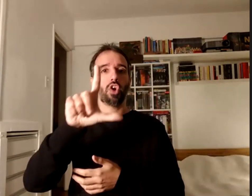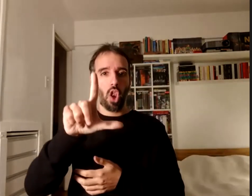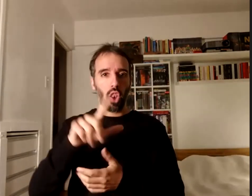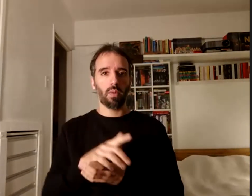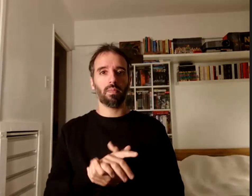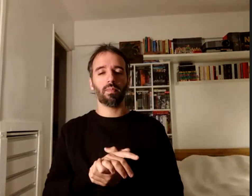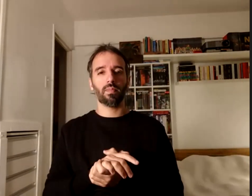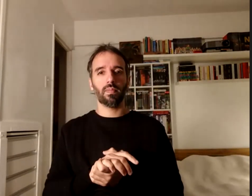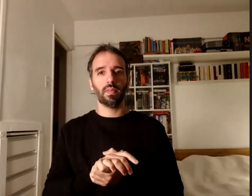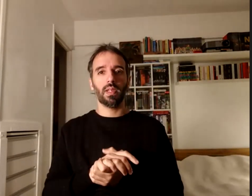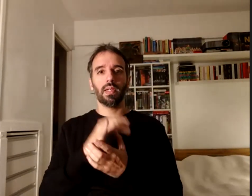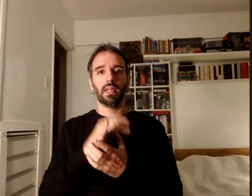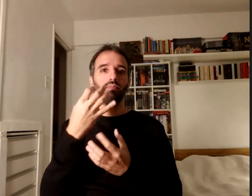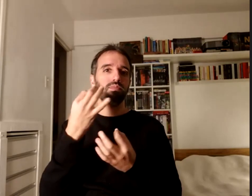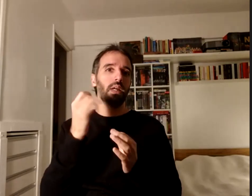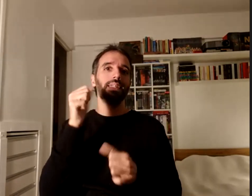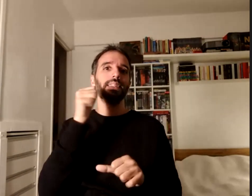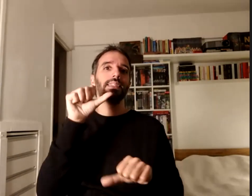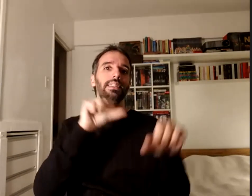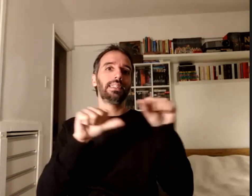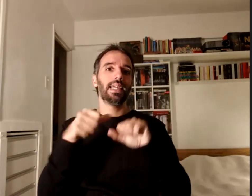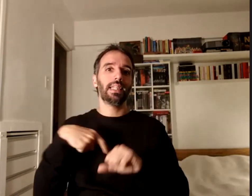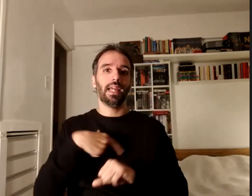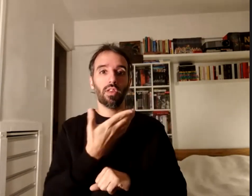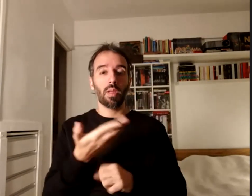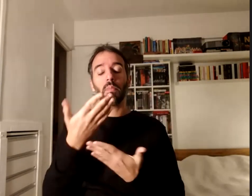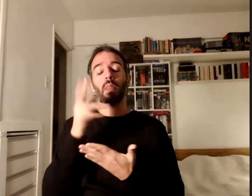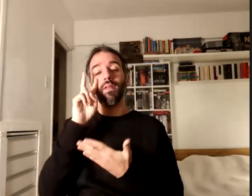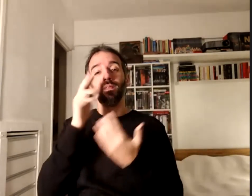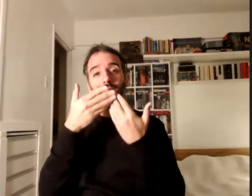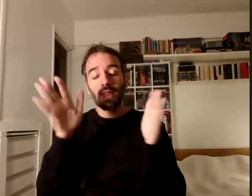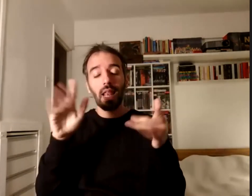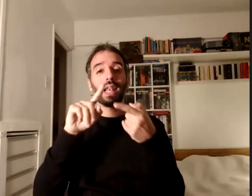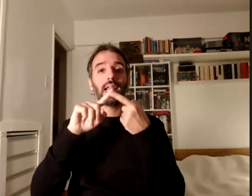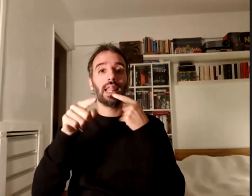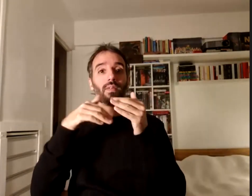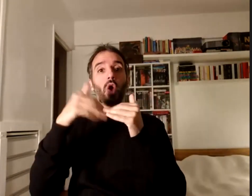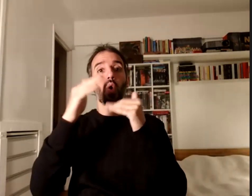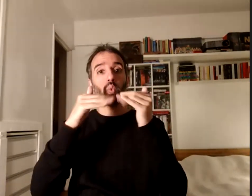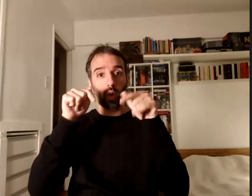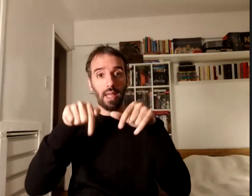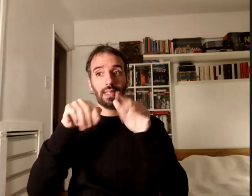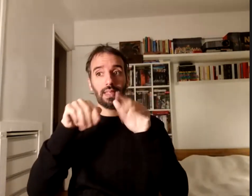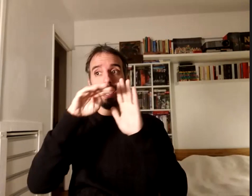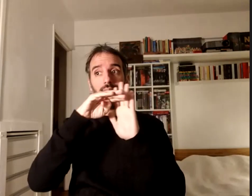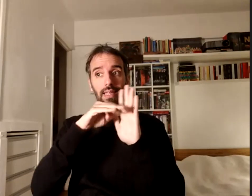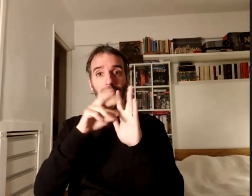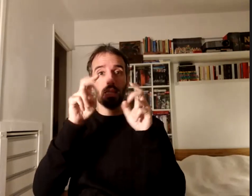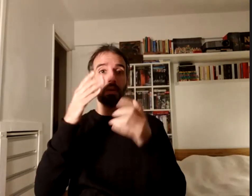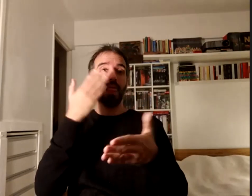ciencias sociales para visibilizar las relaciones que van construyendo esta categoría de la discapacidad un poco como